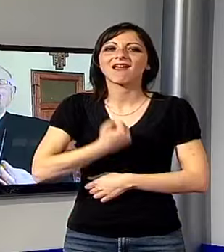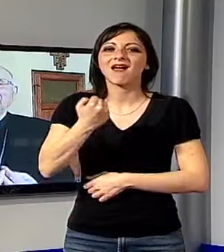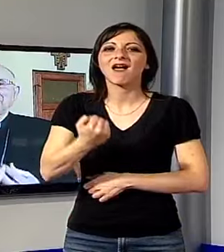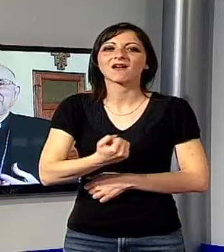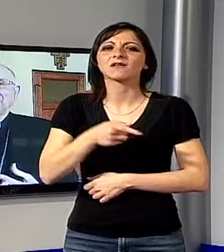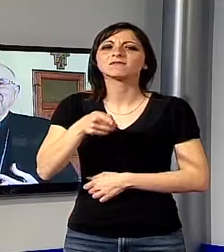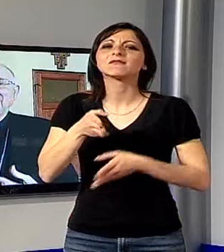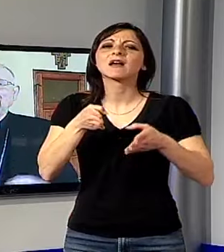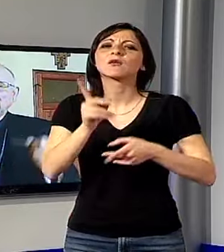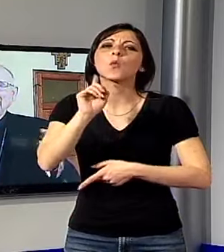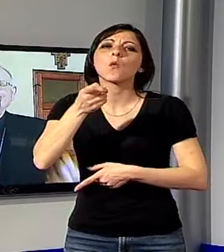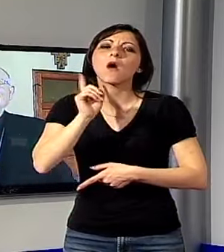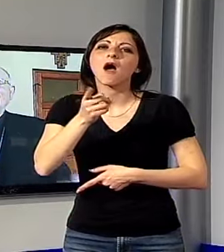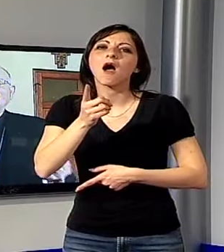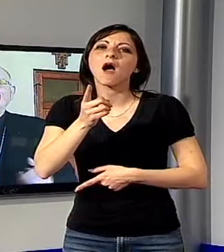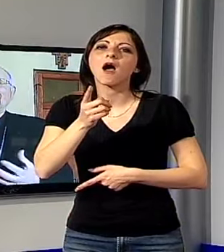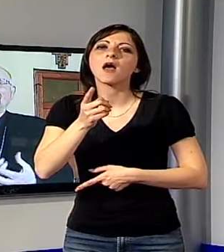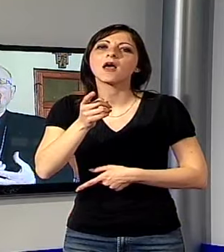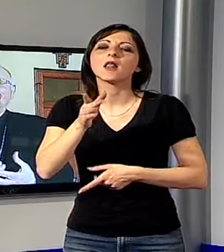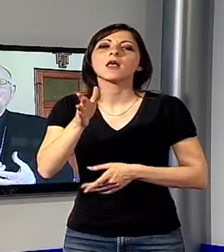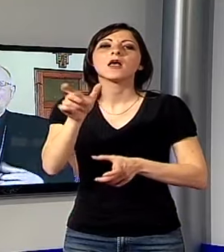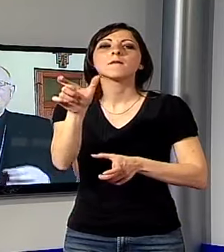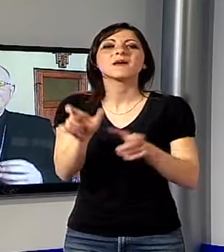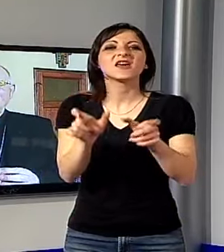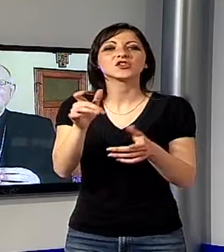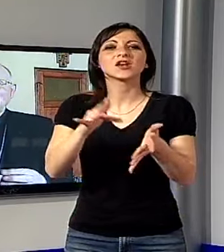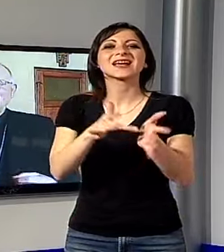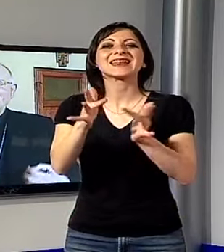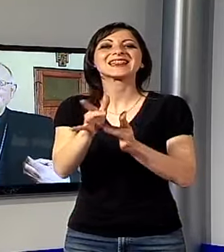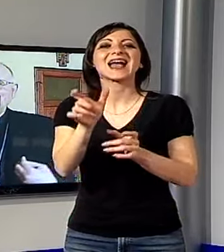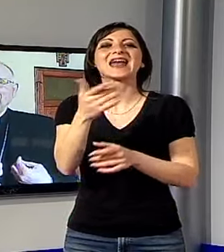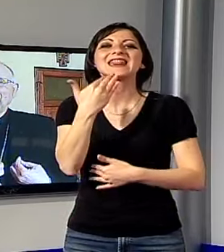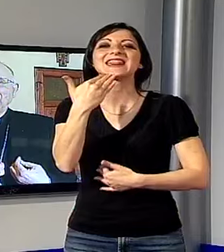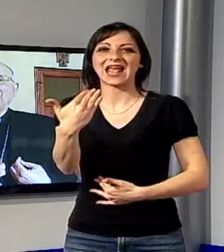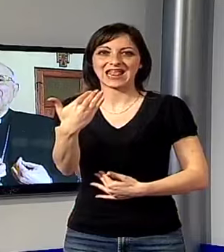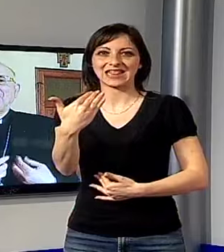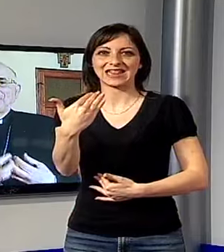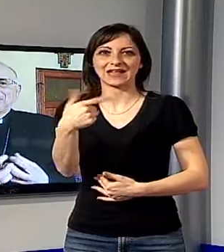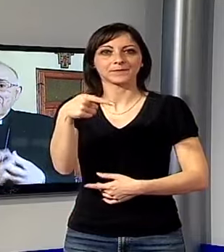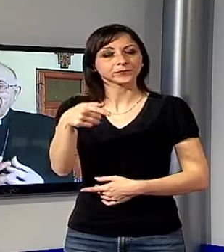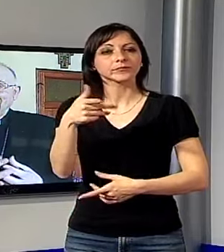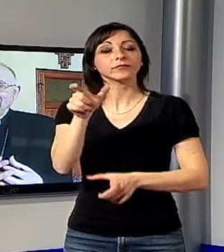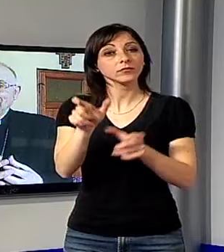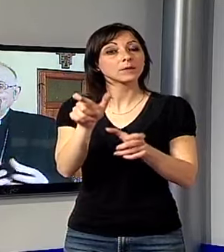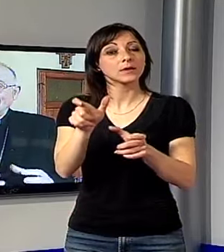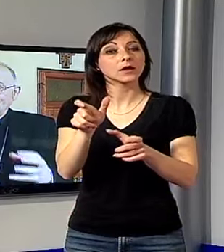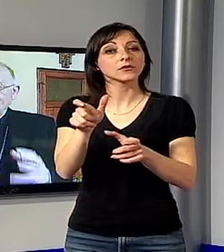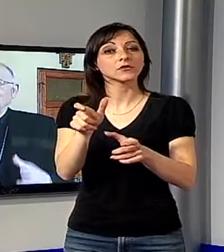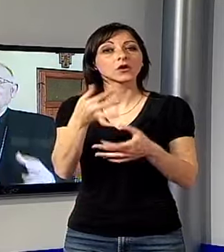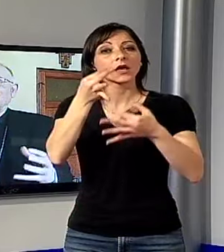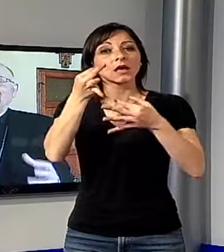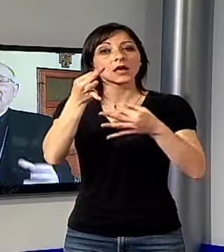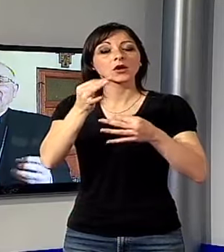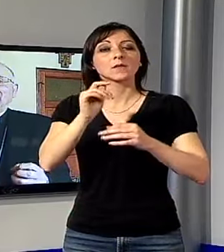questa categoria di persone? Sono i cristiani santi, cioè quelli che hanno messo a frutto bene, al